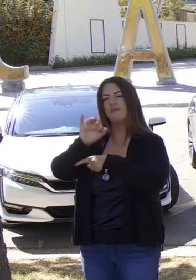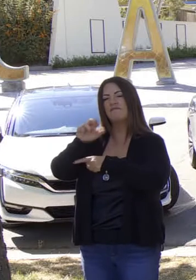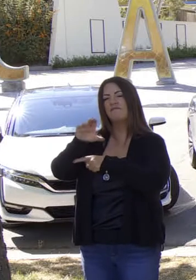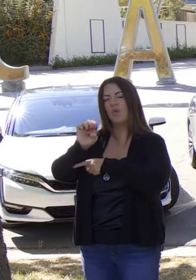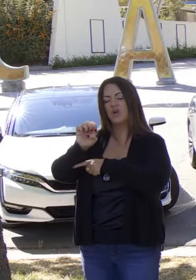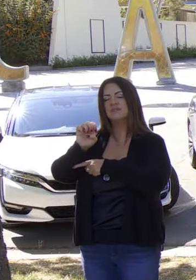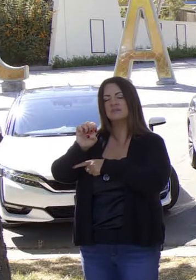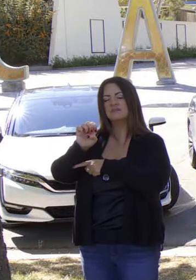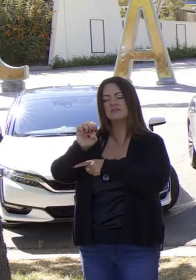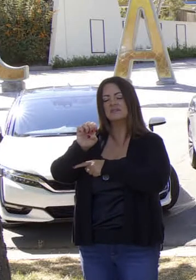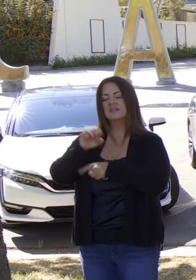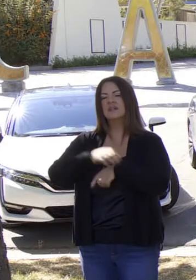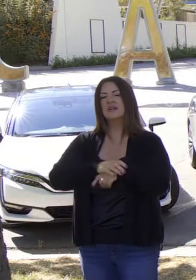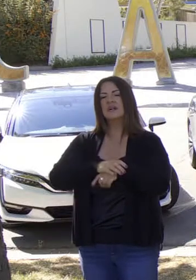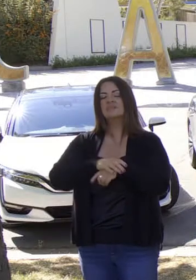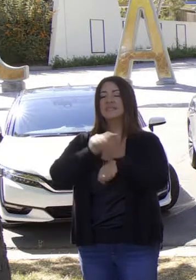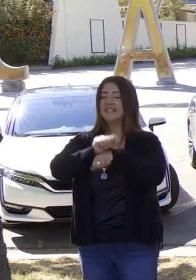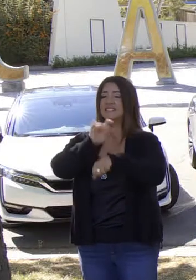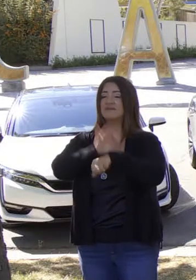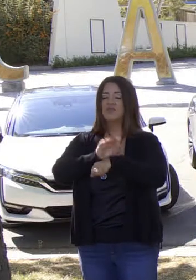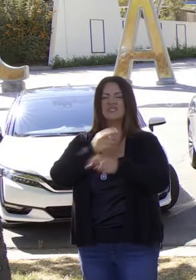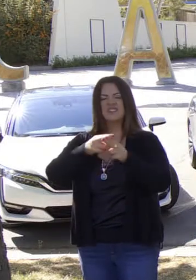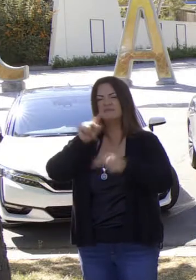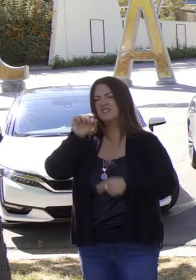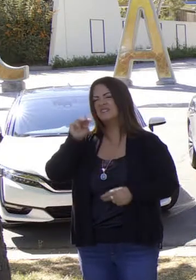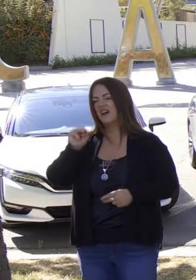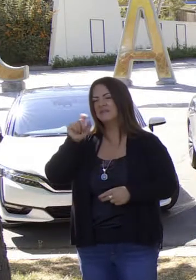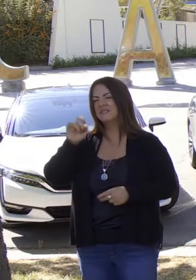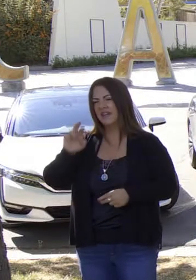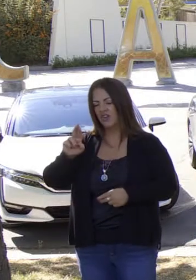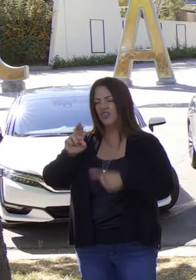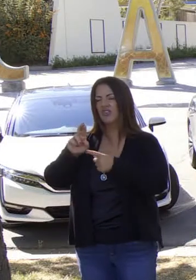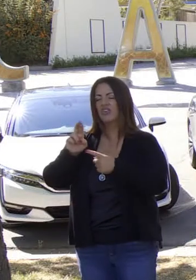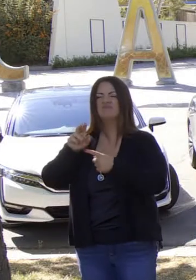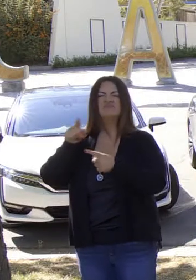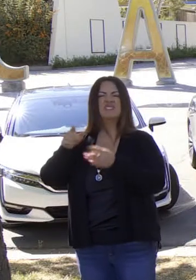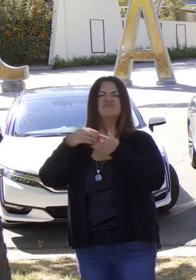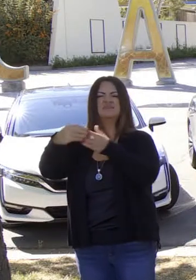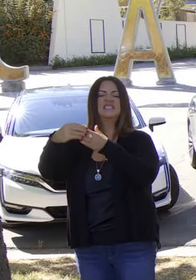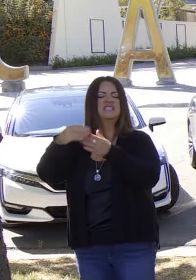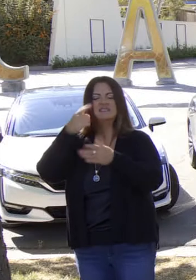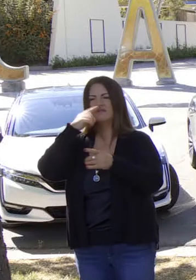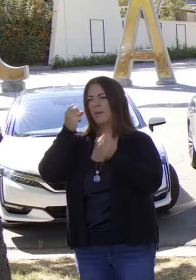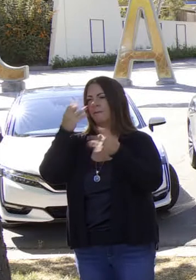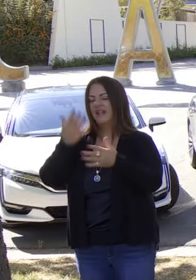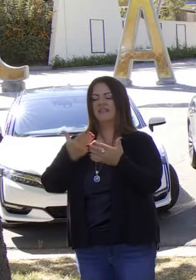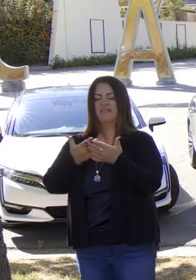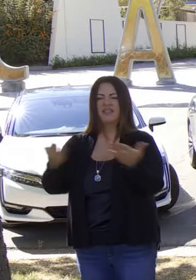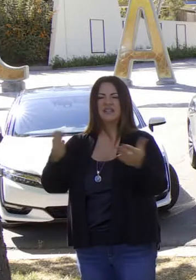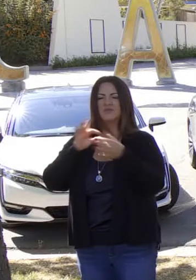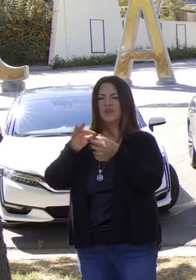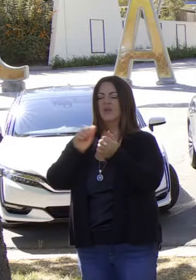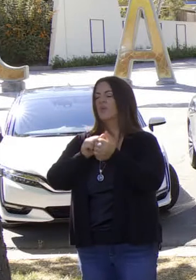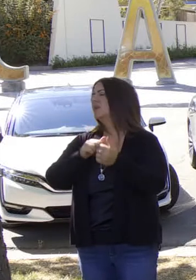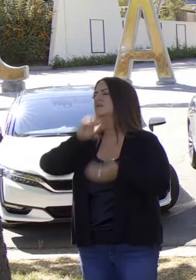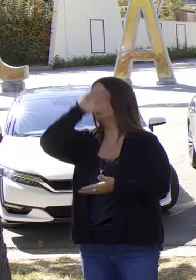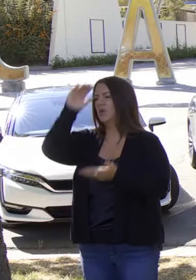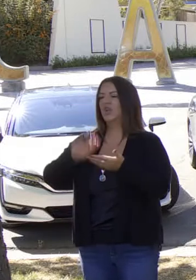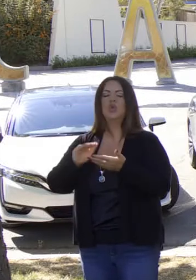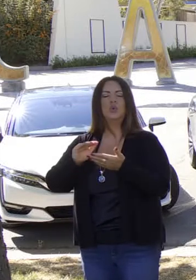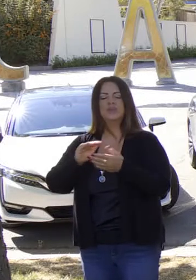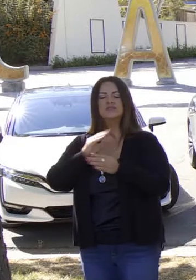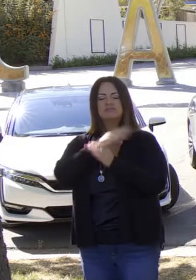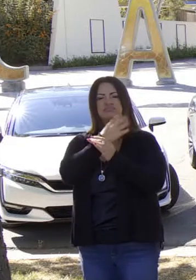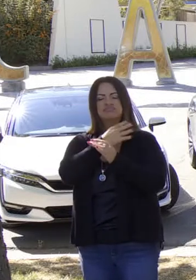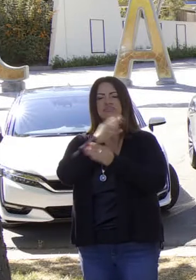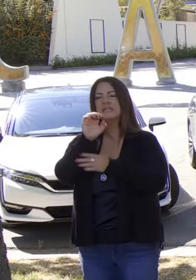Fuerza Operativa, Tom Steyer, de nuestro grupo de intervención. Un líder mundial en el